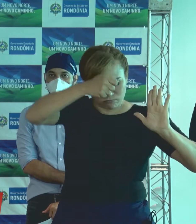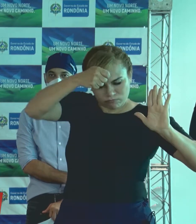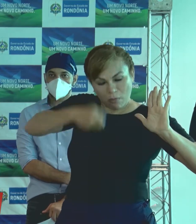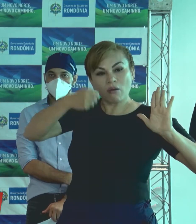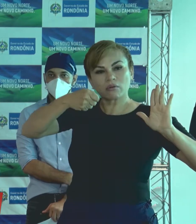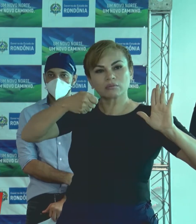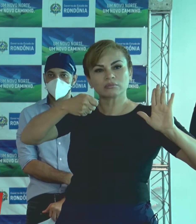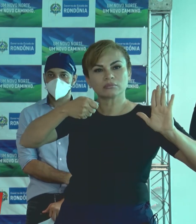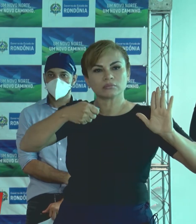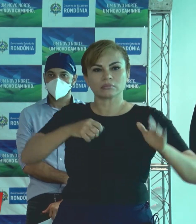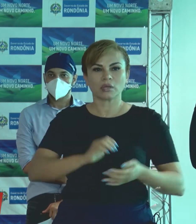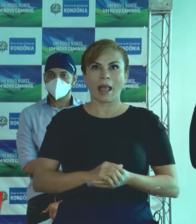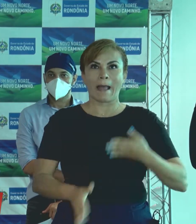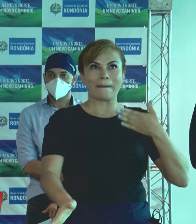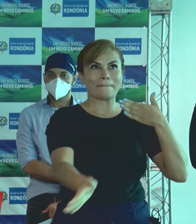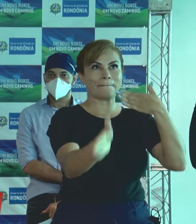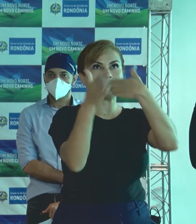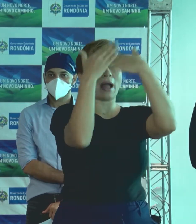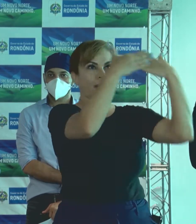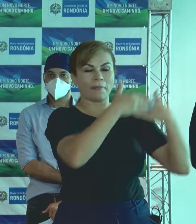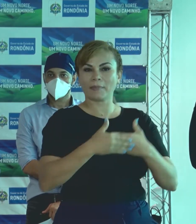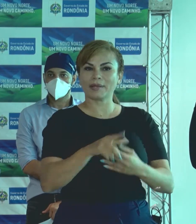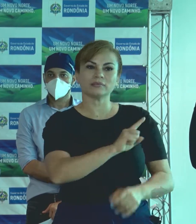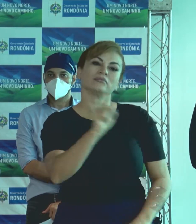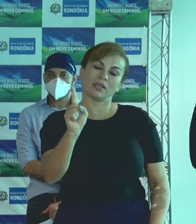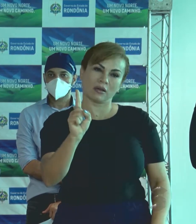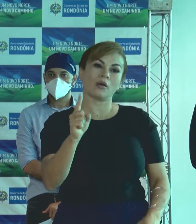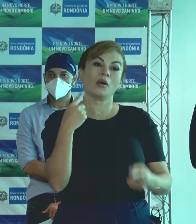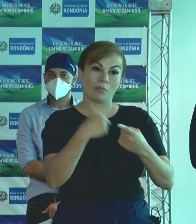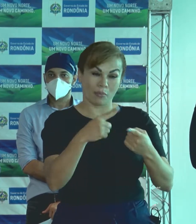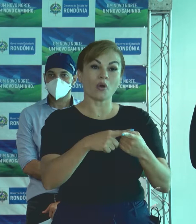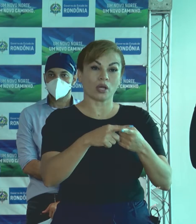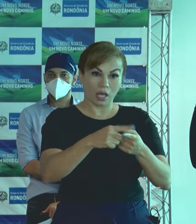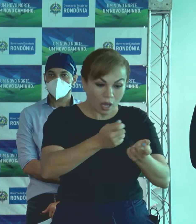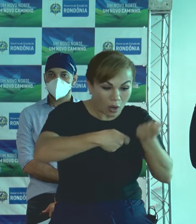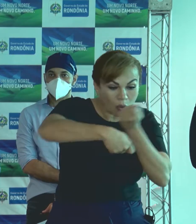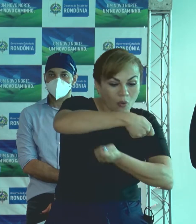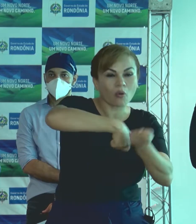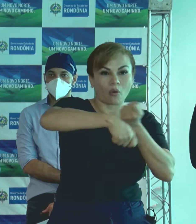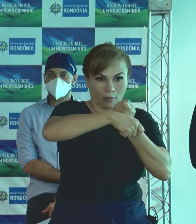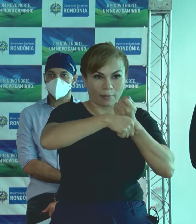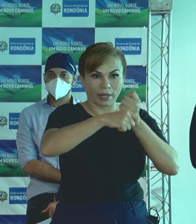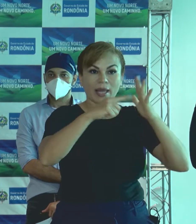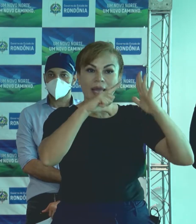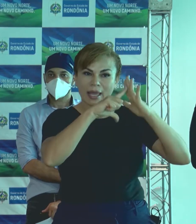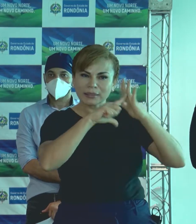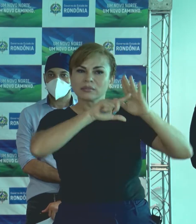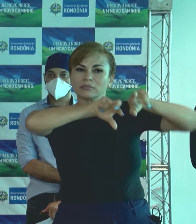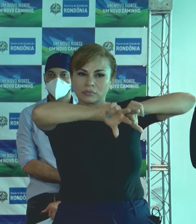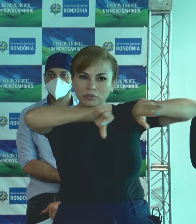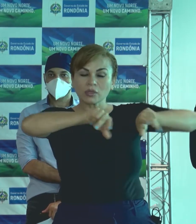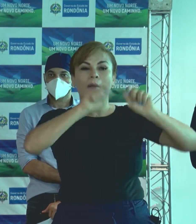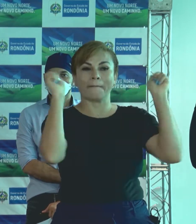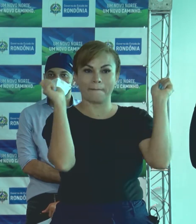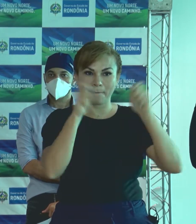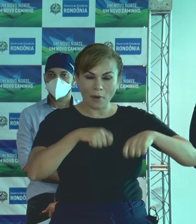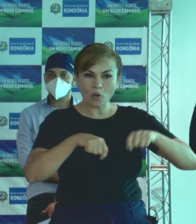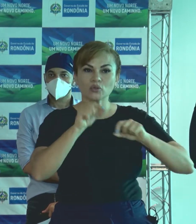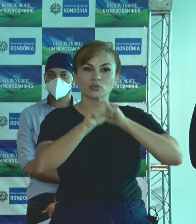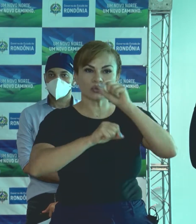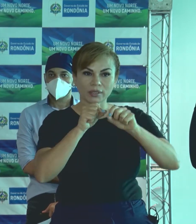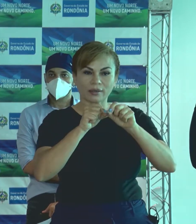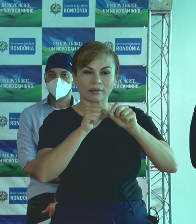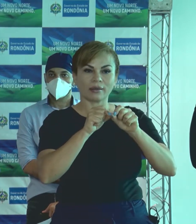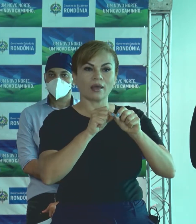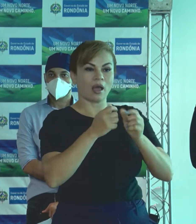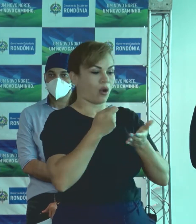Não é lockdown, até porque os comércios poderão estar funcionando através de delivery.